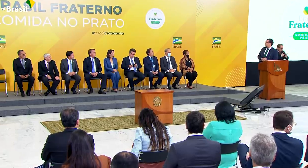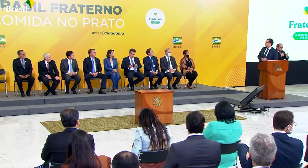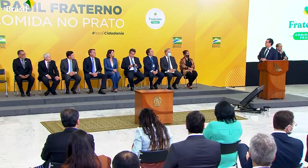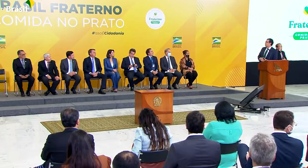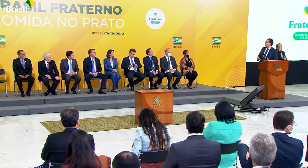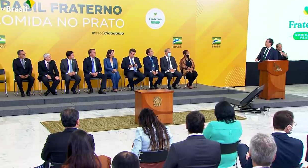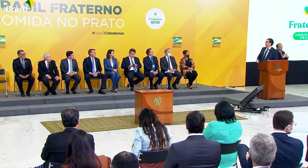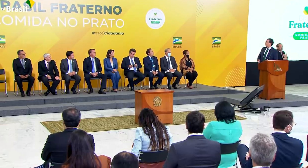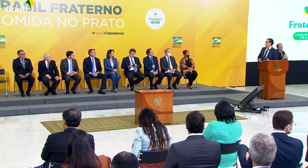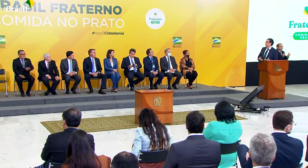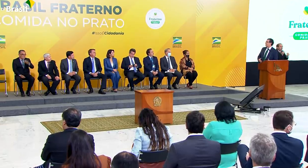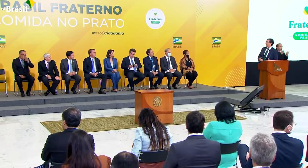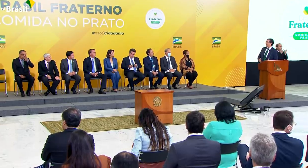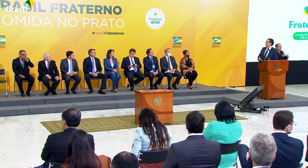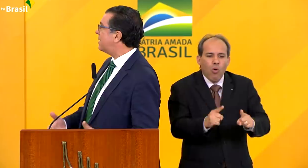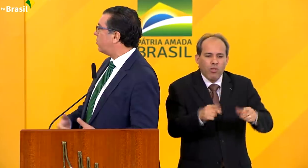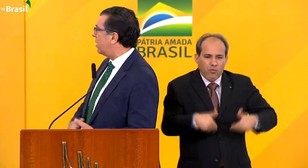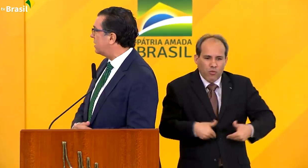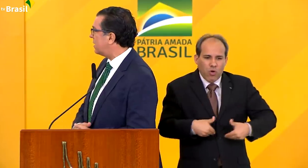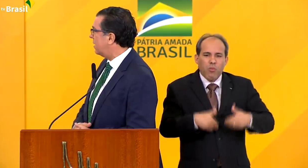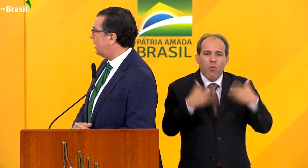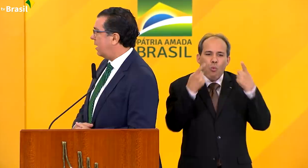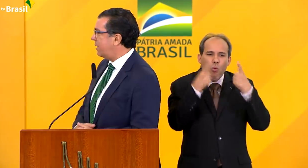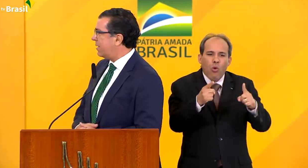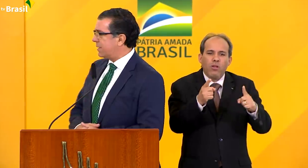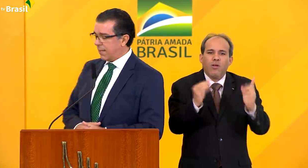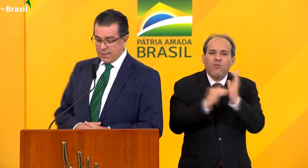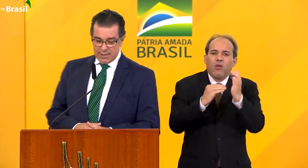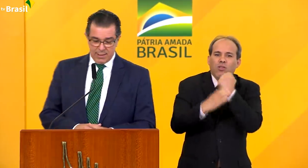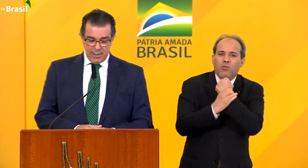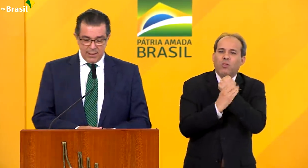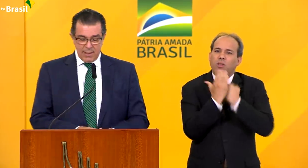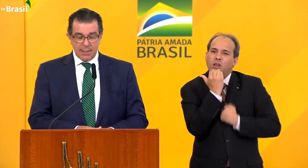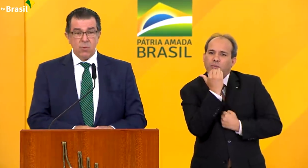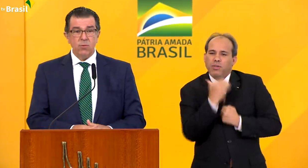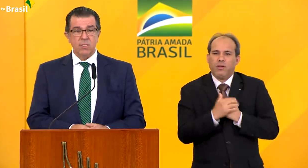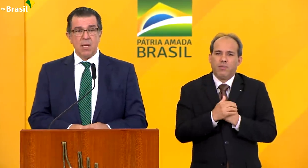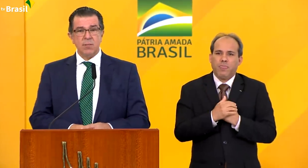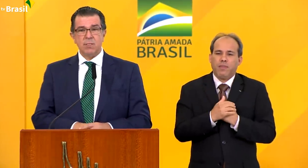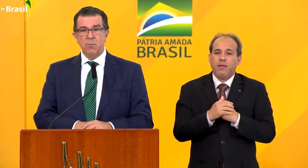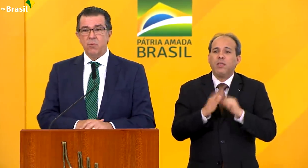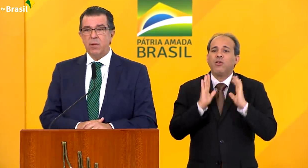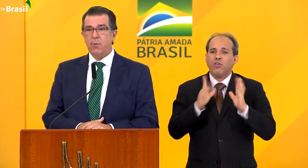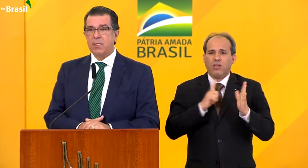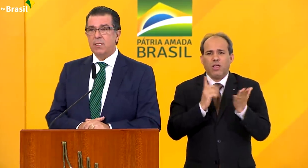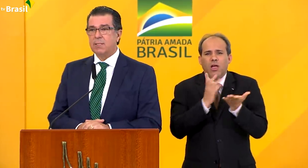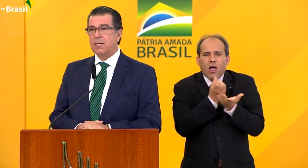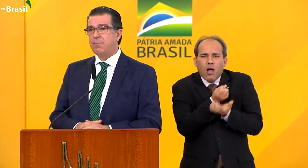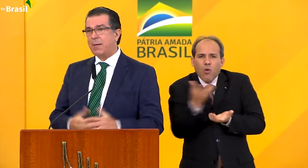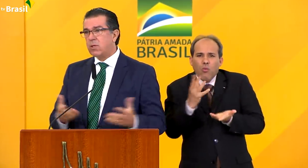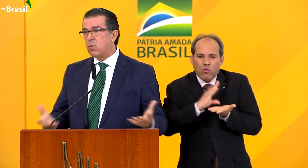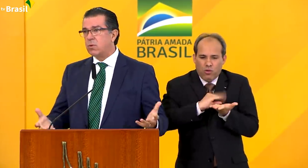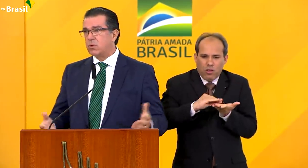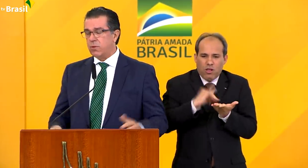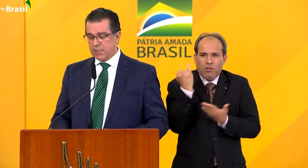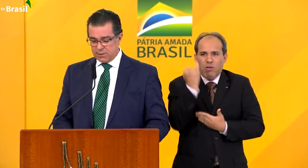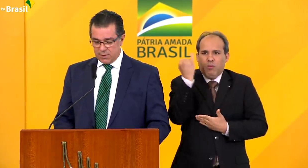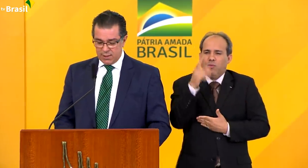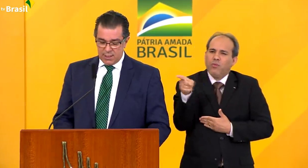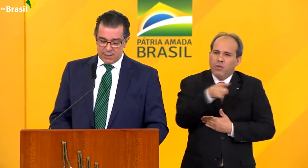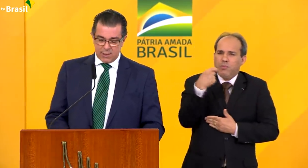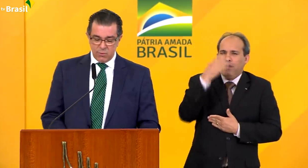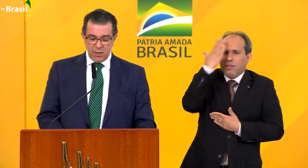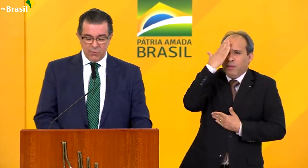todos os dias, o combate à fome, o combate à insegurança alimentar. E tem alguns dados que são muito importantes para que todos